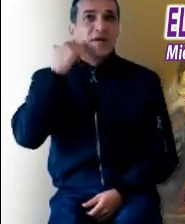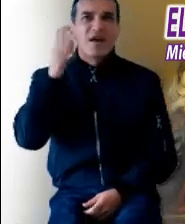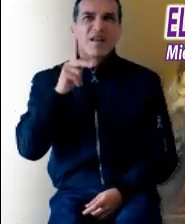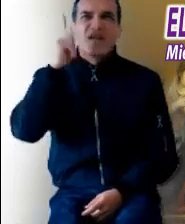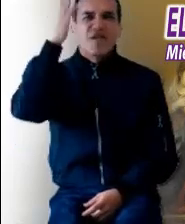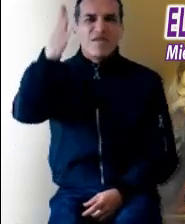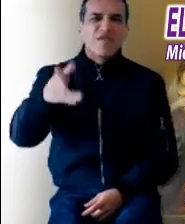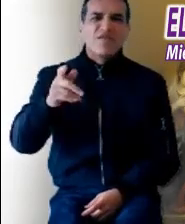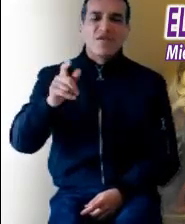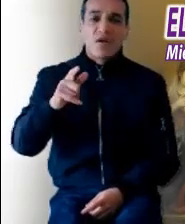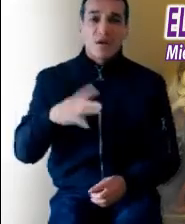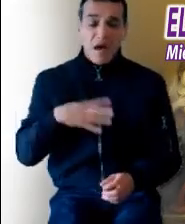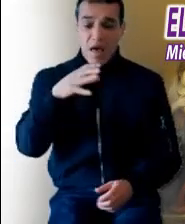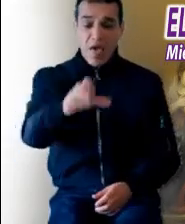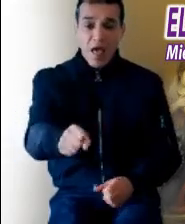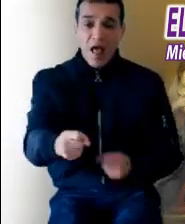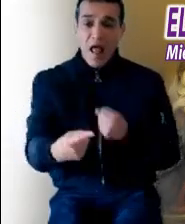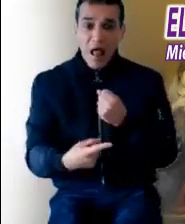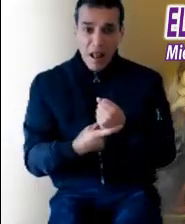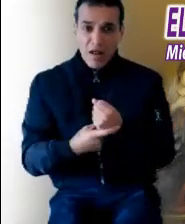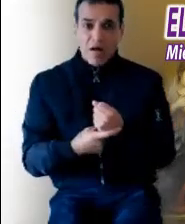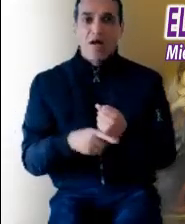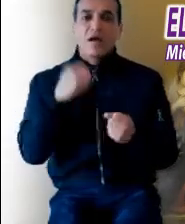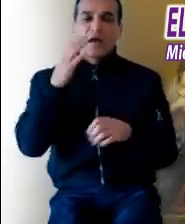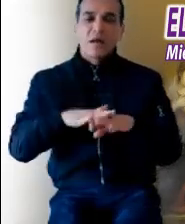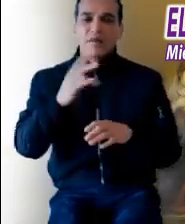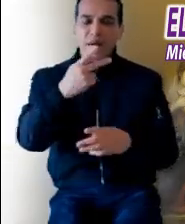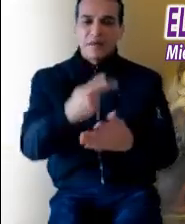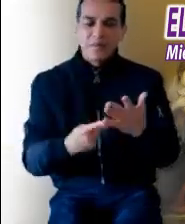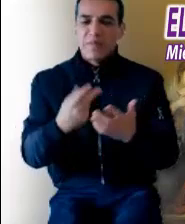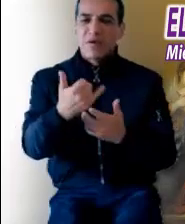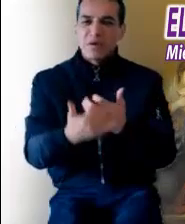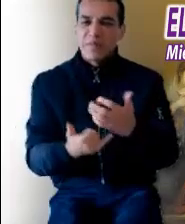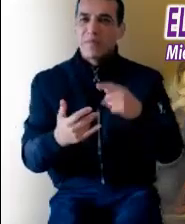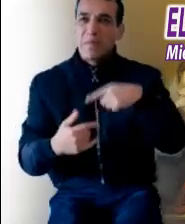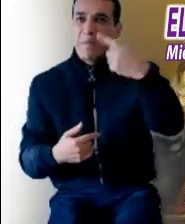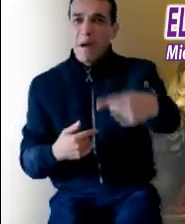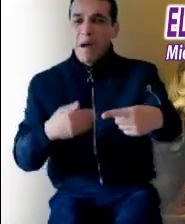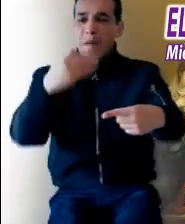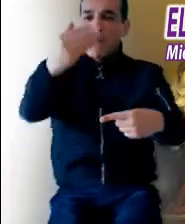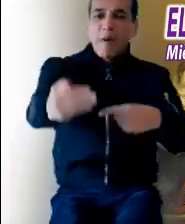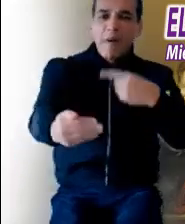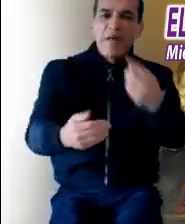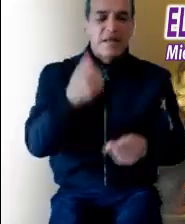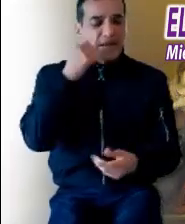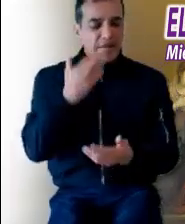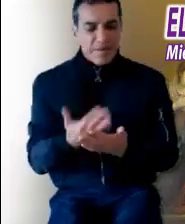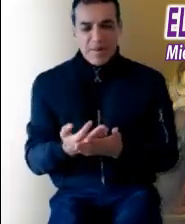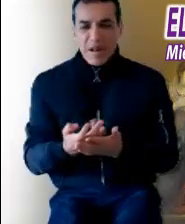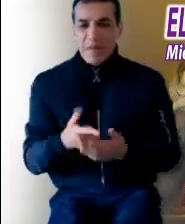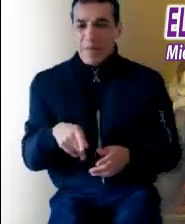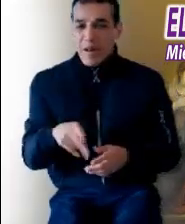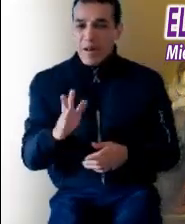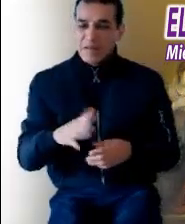aun cuando haya alcanzado alguna meta. Todo el Antiguo Testamento es el tiempo de la espera, pero los últimos